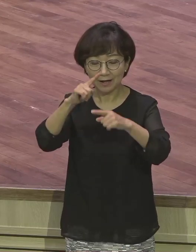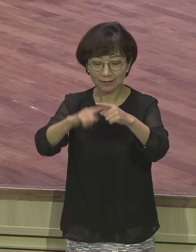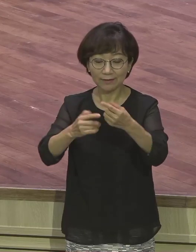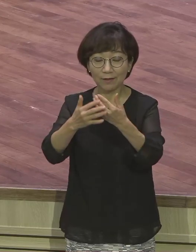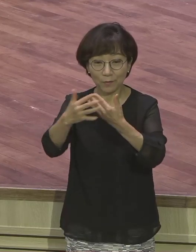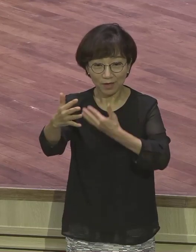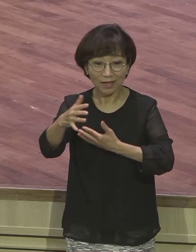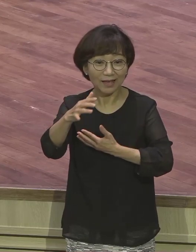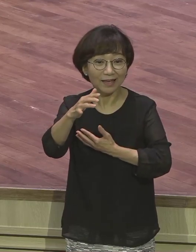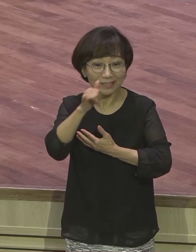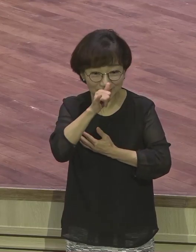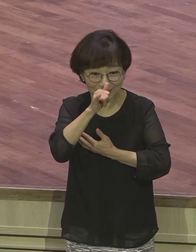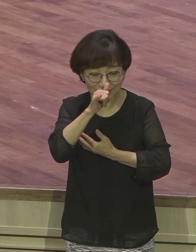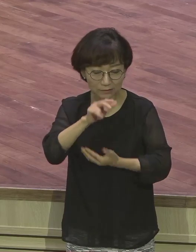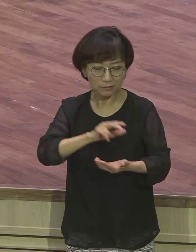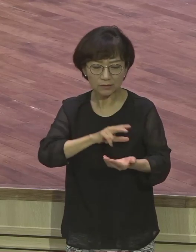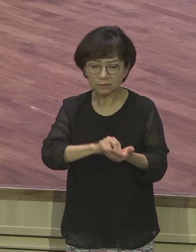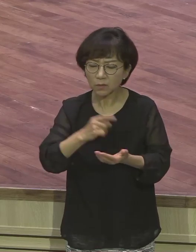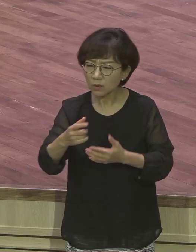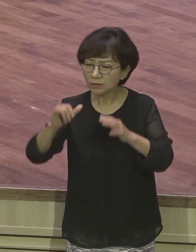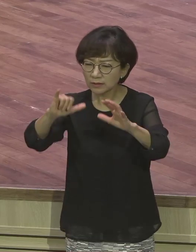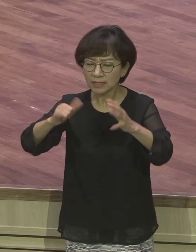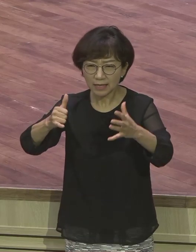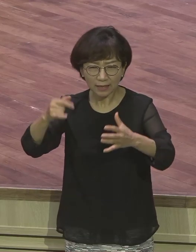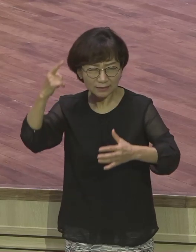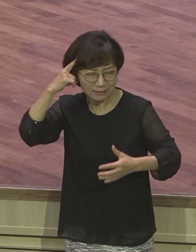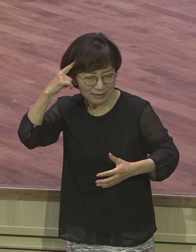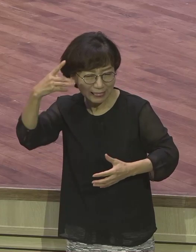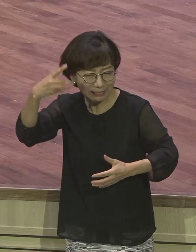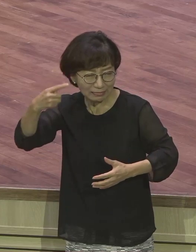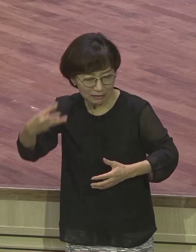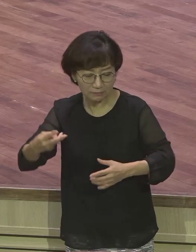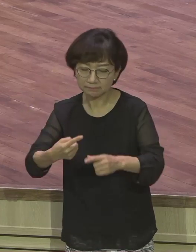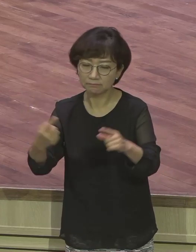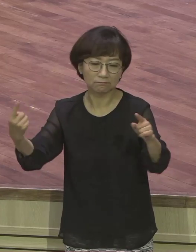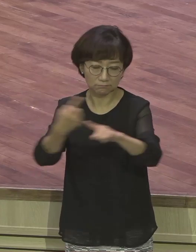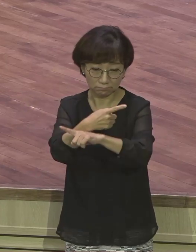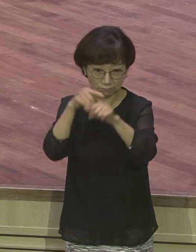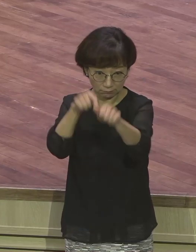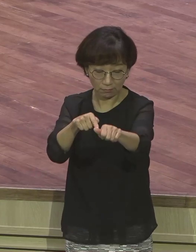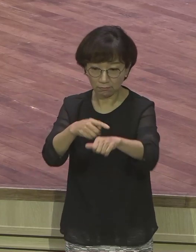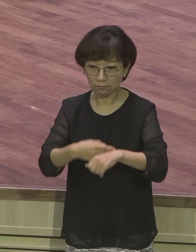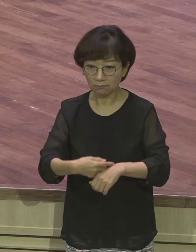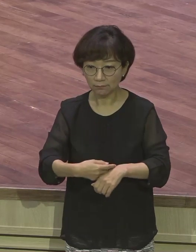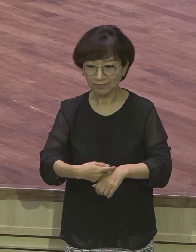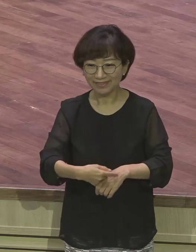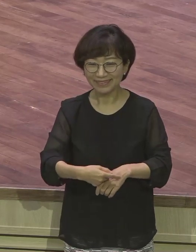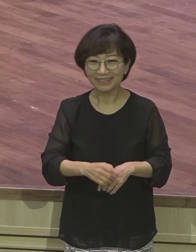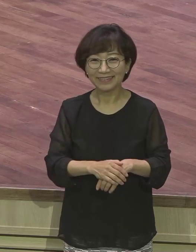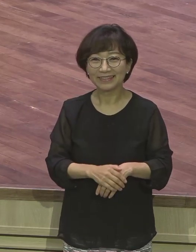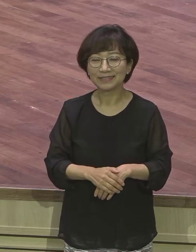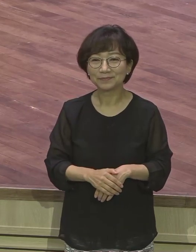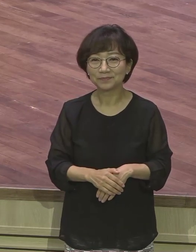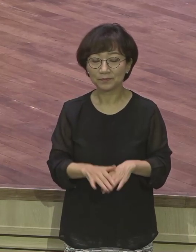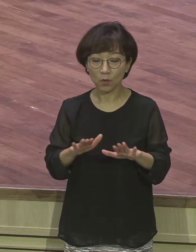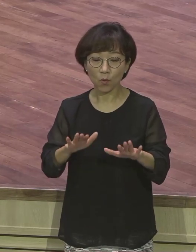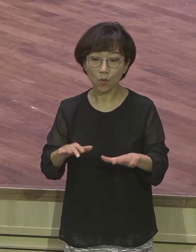이 말은 이제 다음 주부터 시작되는 WRC의 주제입니다. 이번에 우리 교회에서 훈련받은